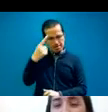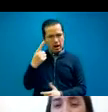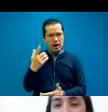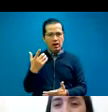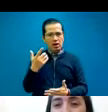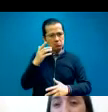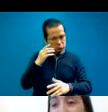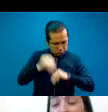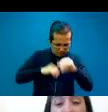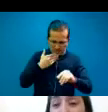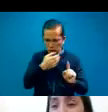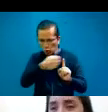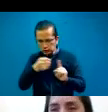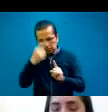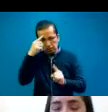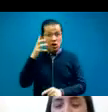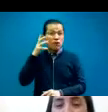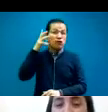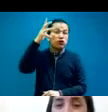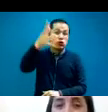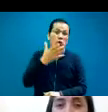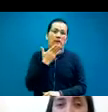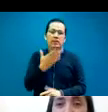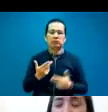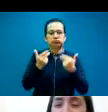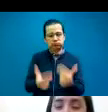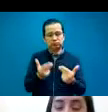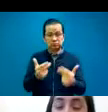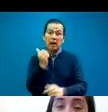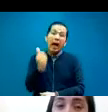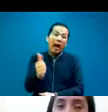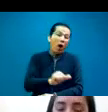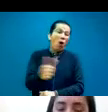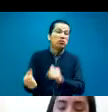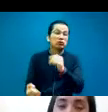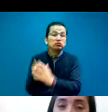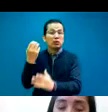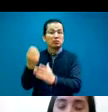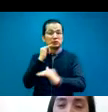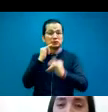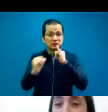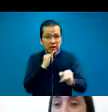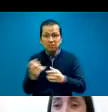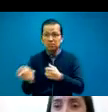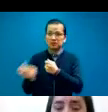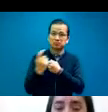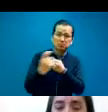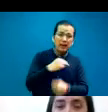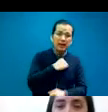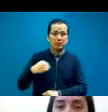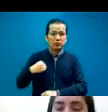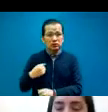que, bueno, futuras generaciones de intérpretes y miembros, socios miembros que asuman